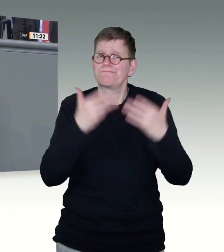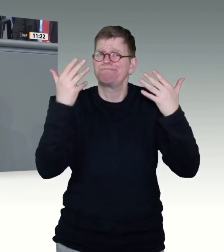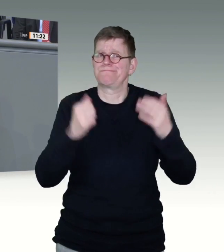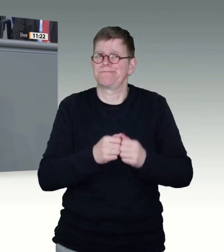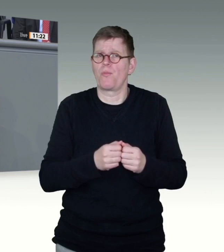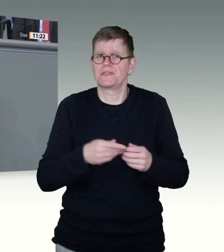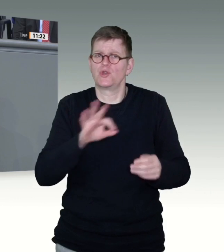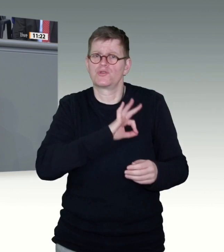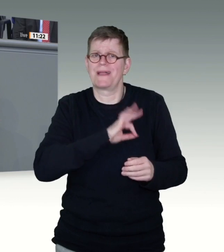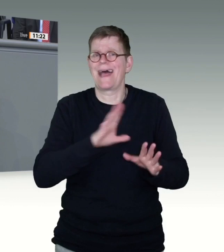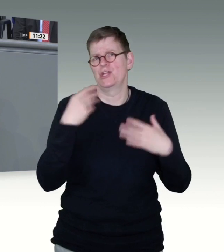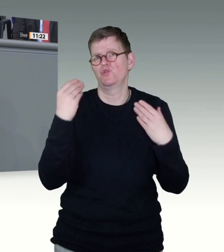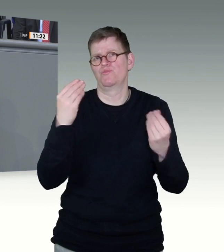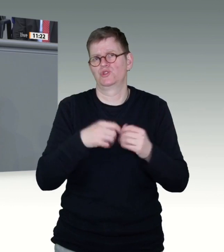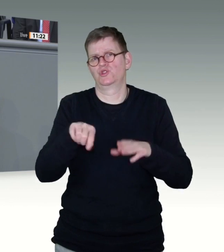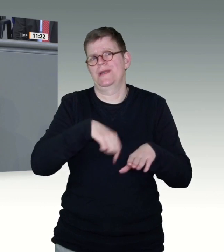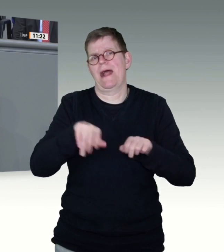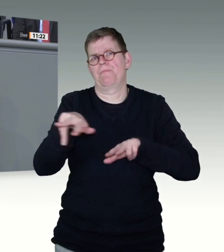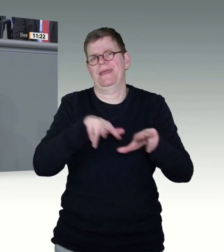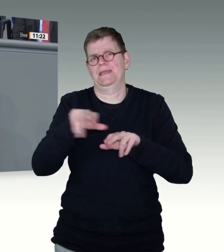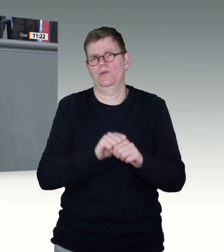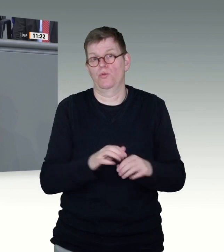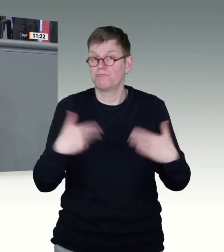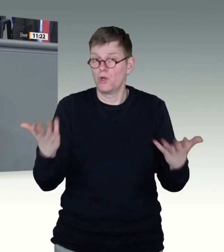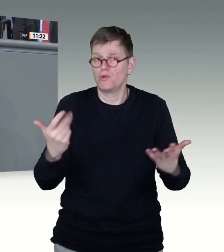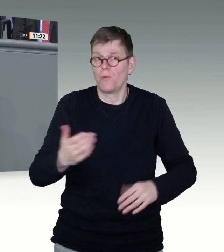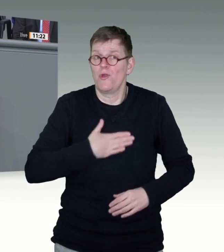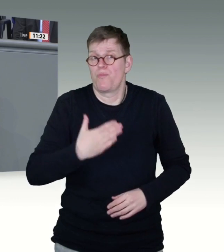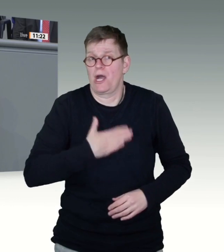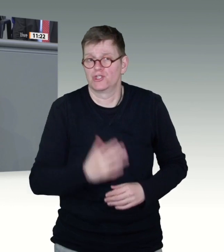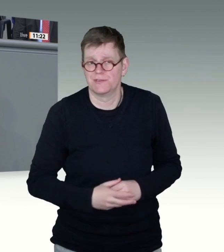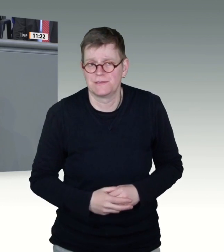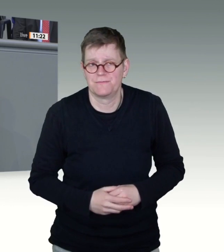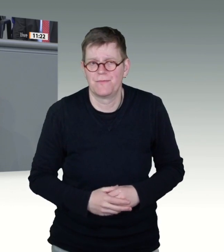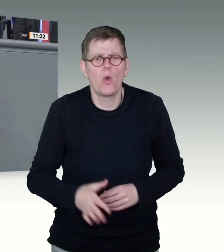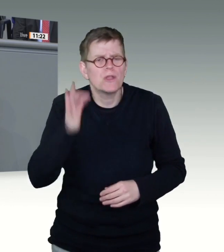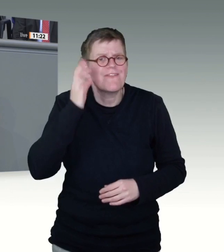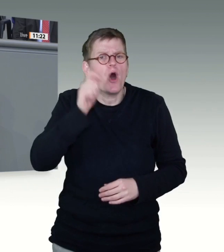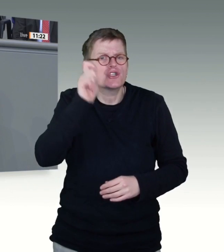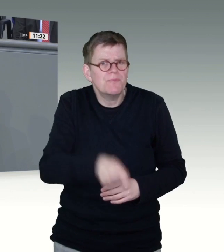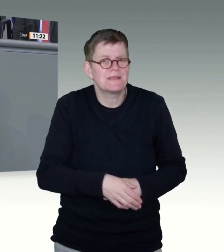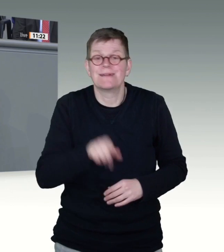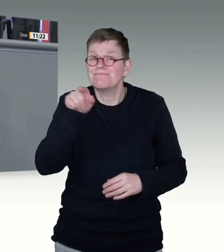Land, in dem ältere Menschen Prioritätsgruppe 1 in der Kälte standen,